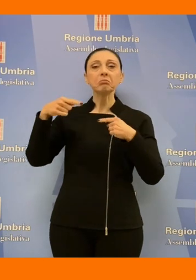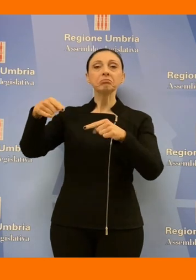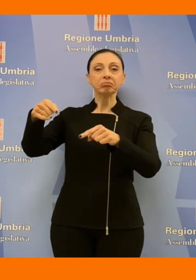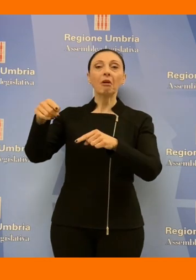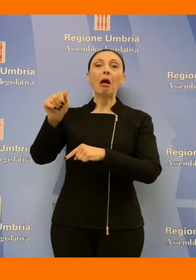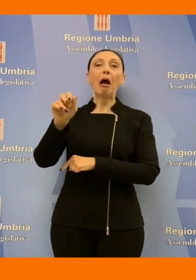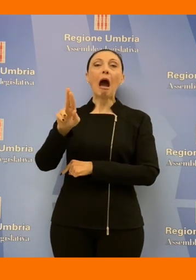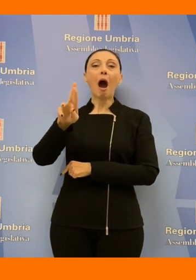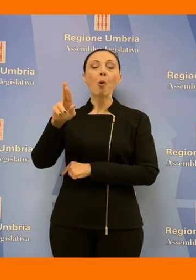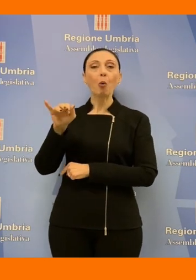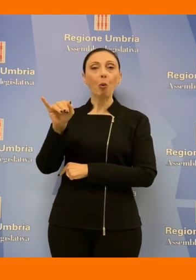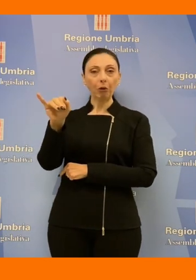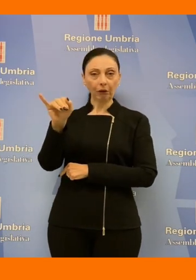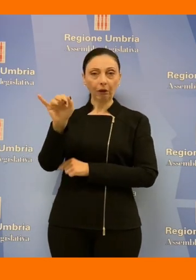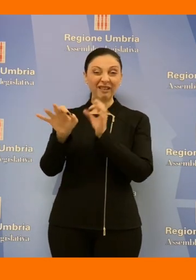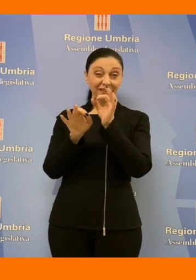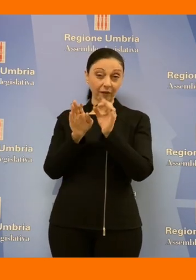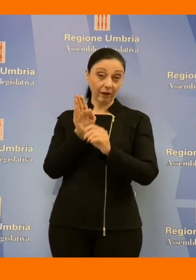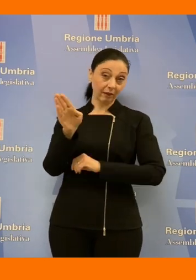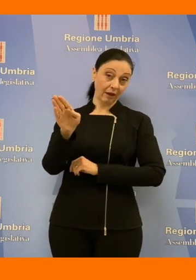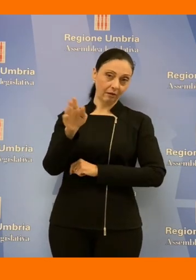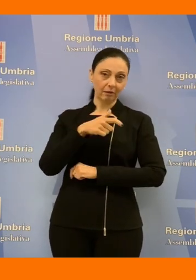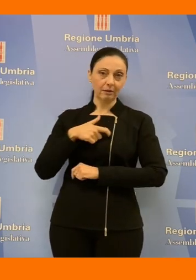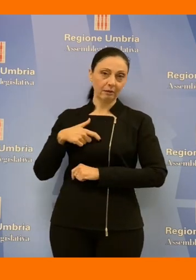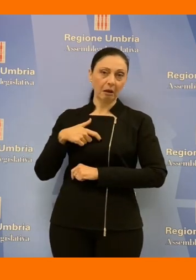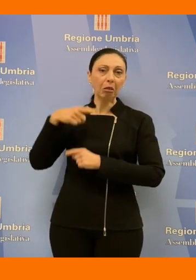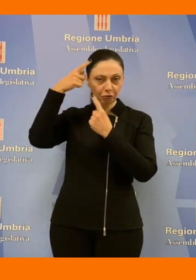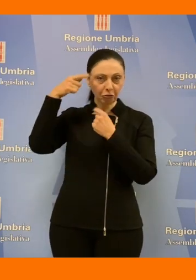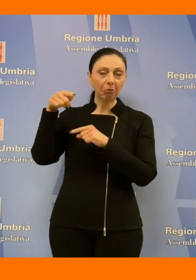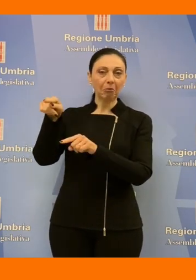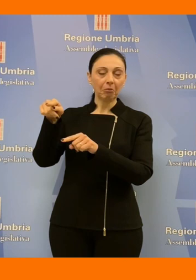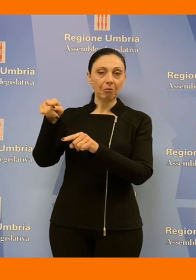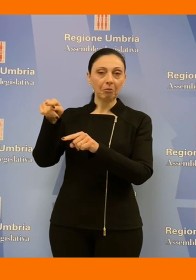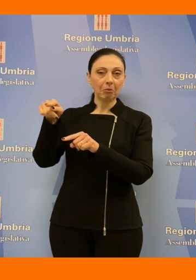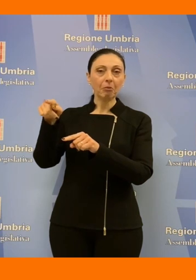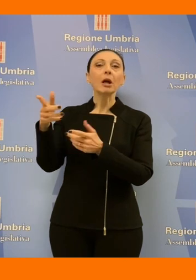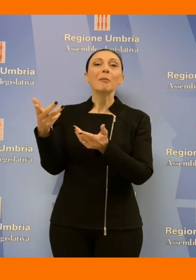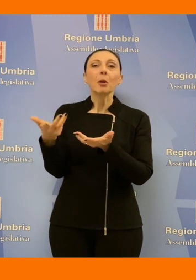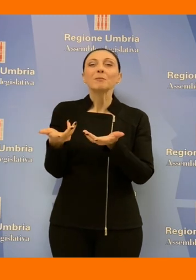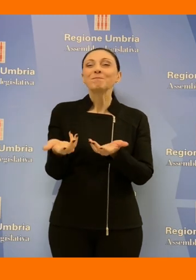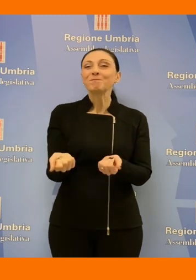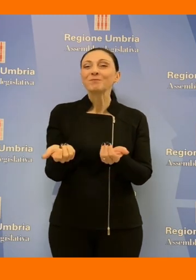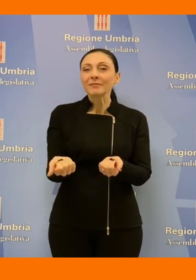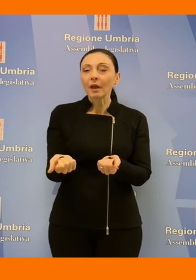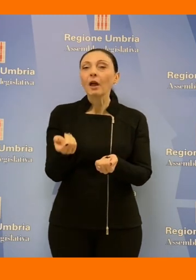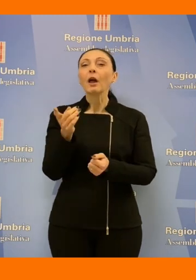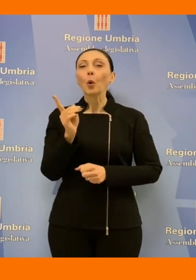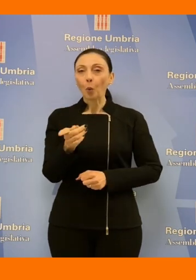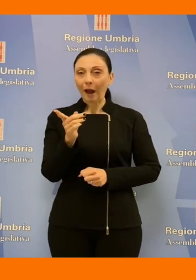responsabilità su lauri e quindi direttamente ai sindaci e sostanzialmente anche l'esaurirsi